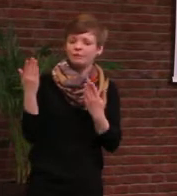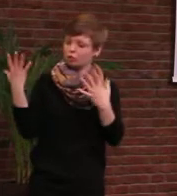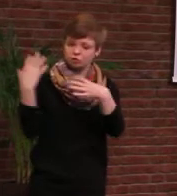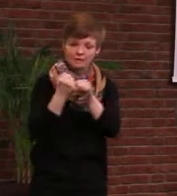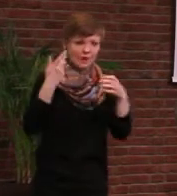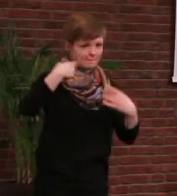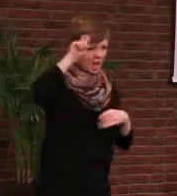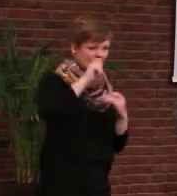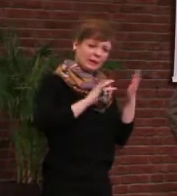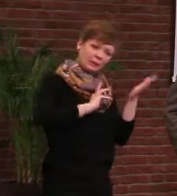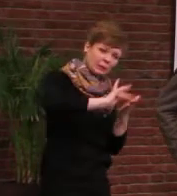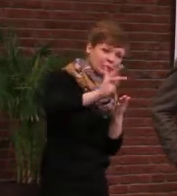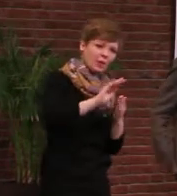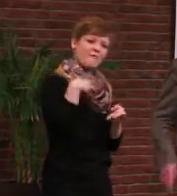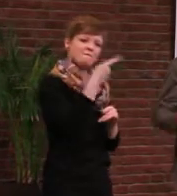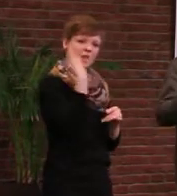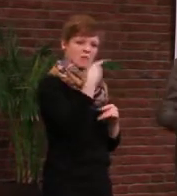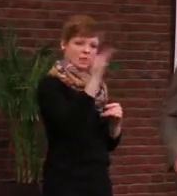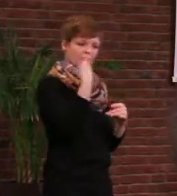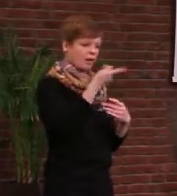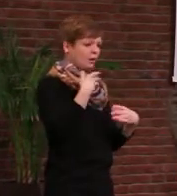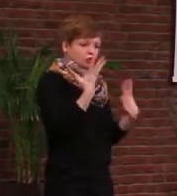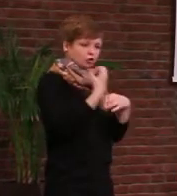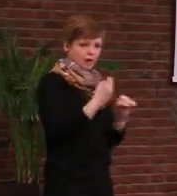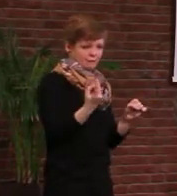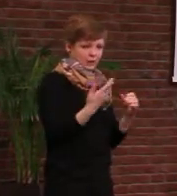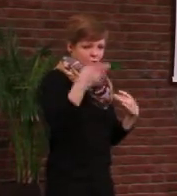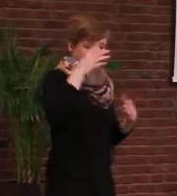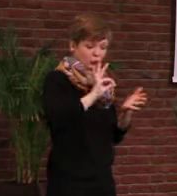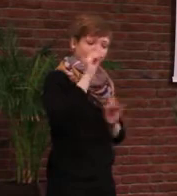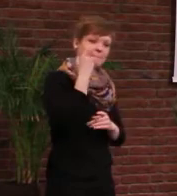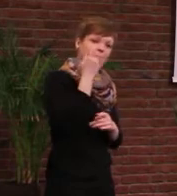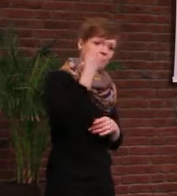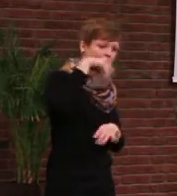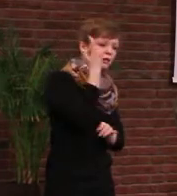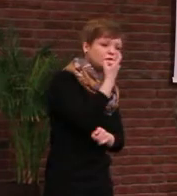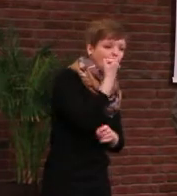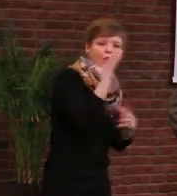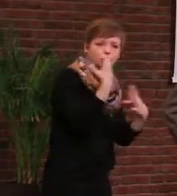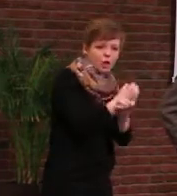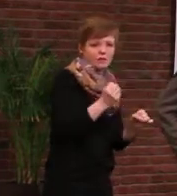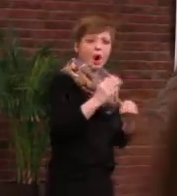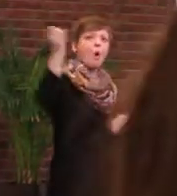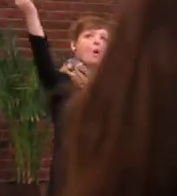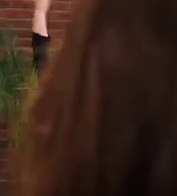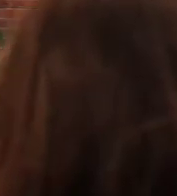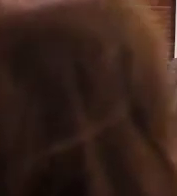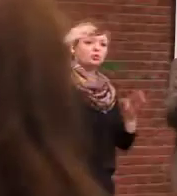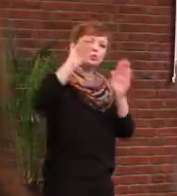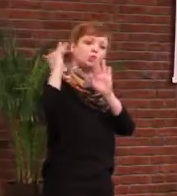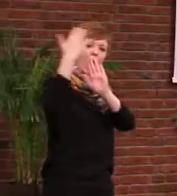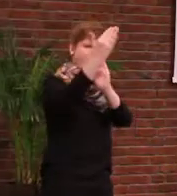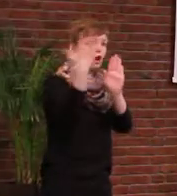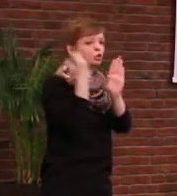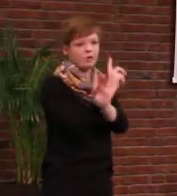werden. Und auch im Photovoltaikbereich, Berlin 40 Megawatt, Brandenburg 1.240, werden wir auf über 6.000 ausbauen müssen.